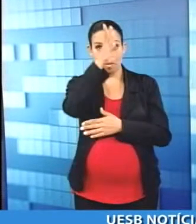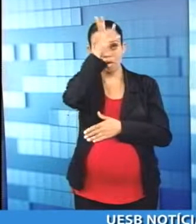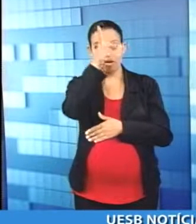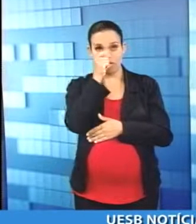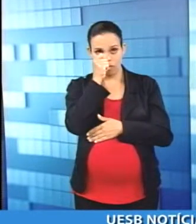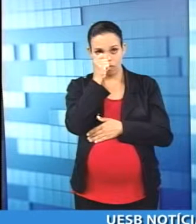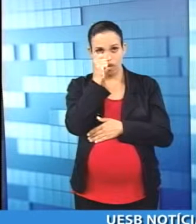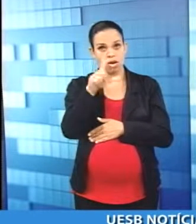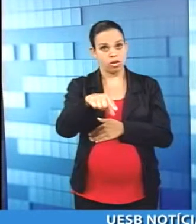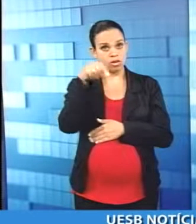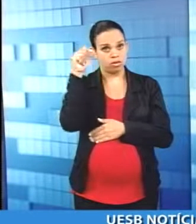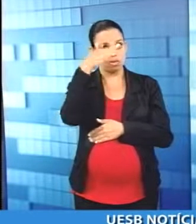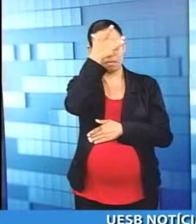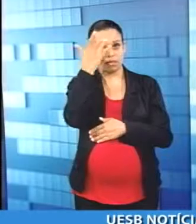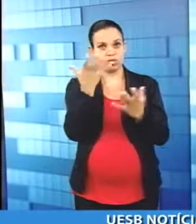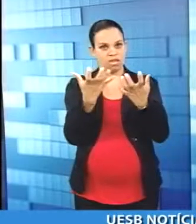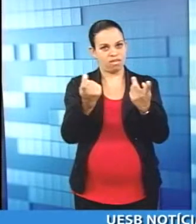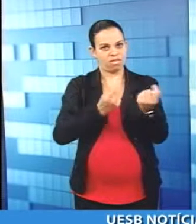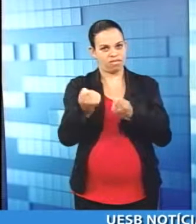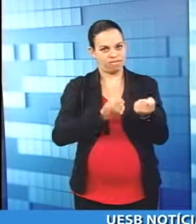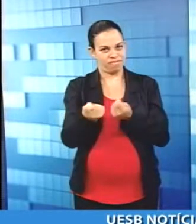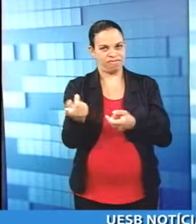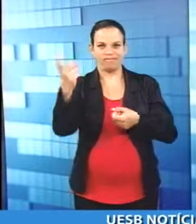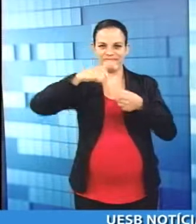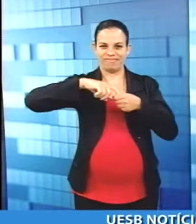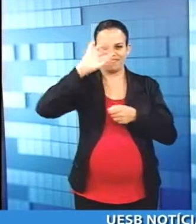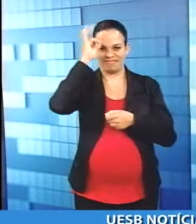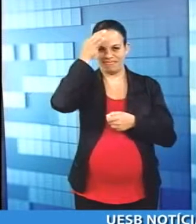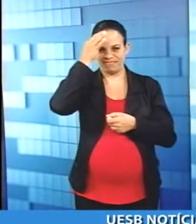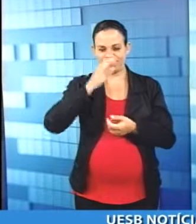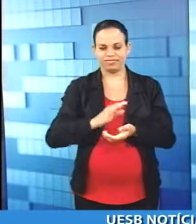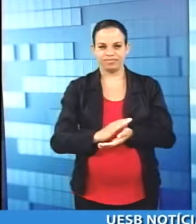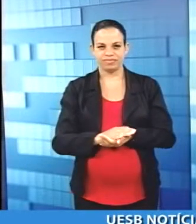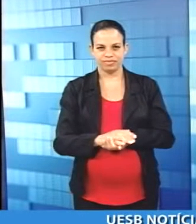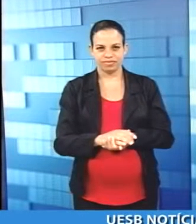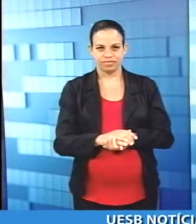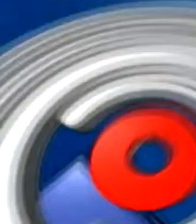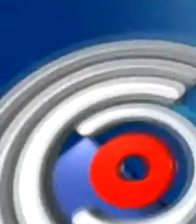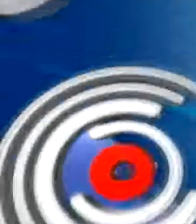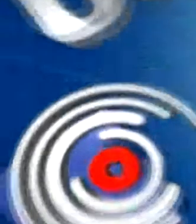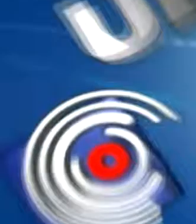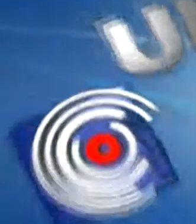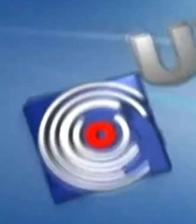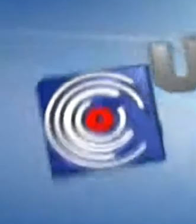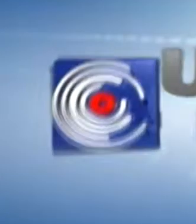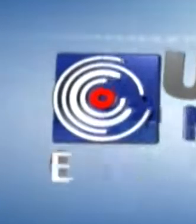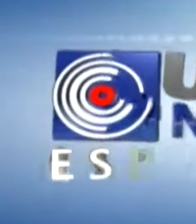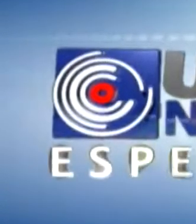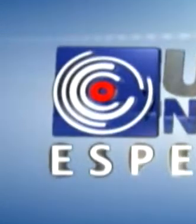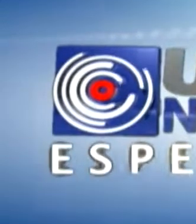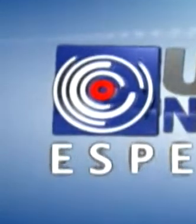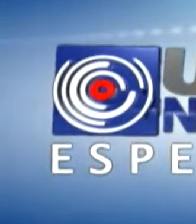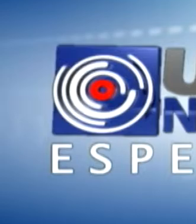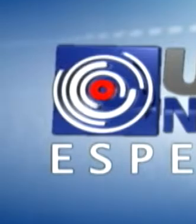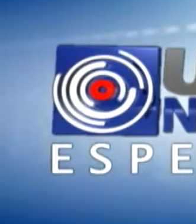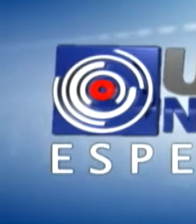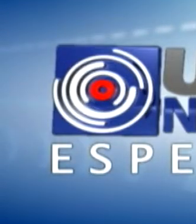causar um transtorno muito grande à população, podendo ser notificado, autuado e depois multado por isso. A multa